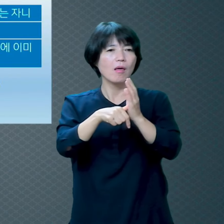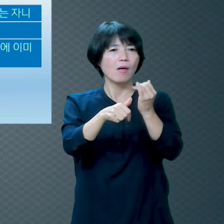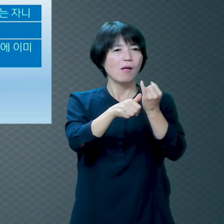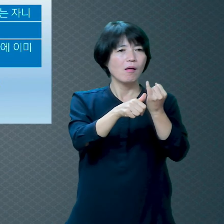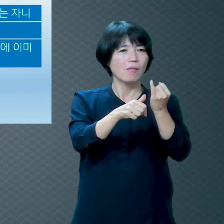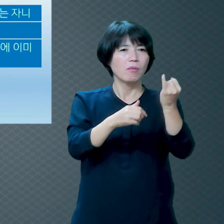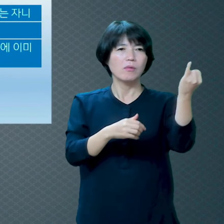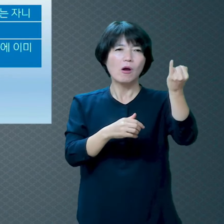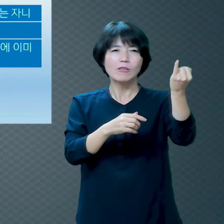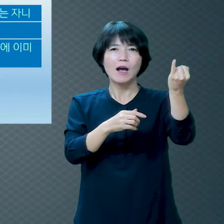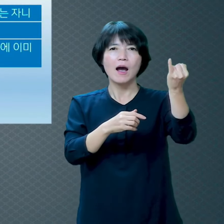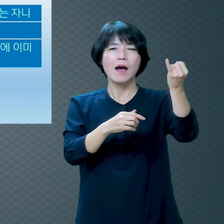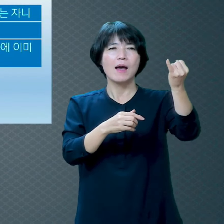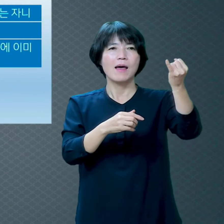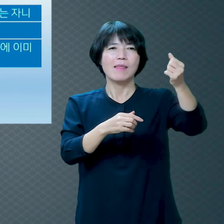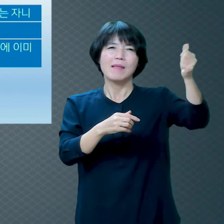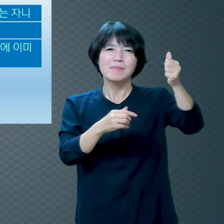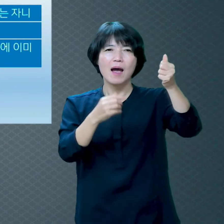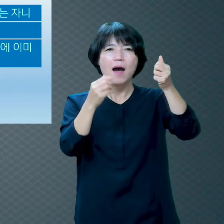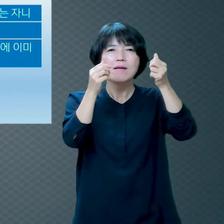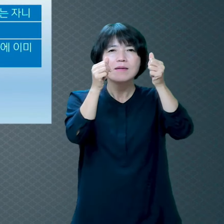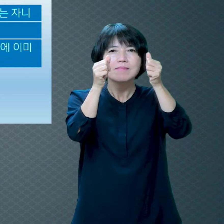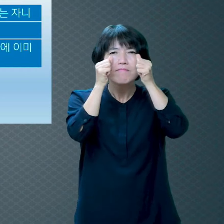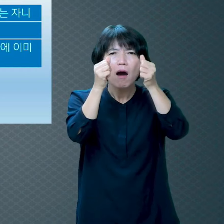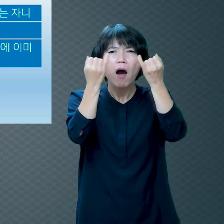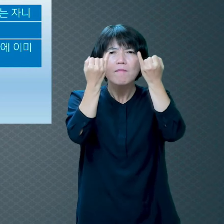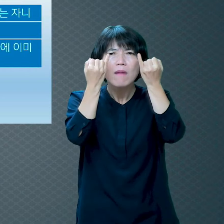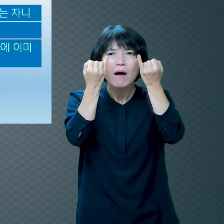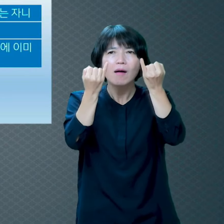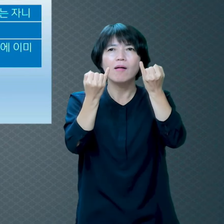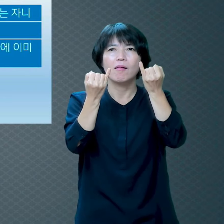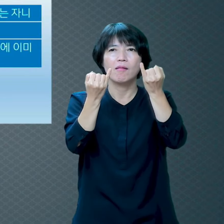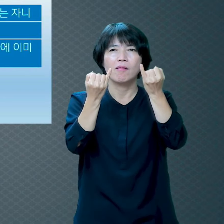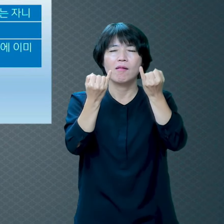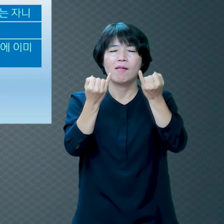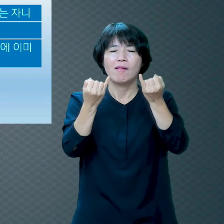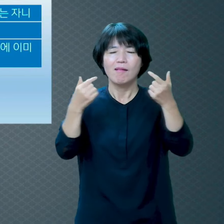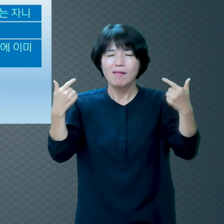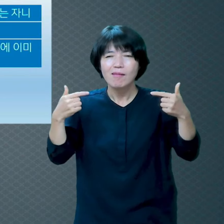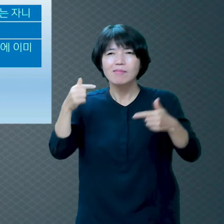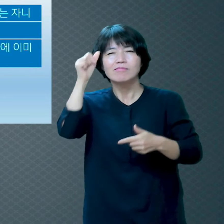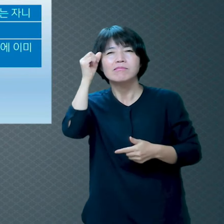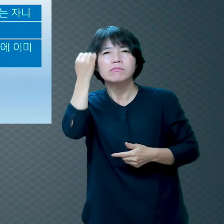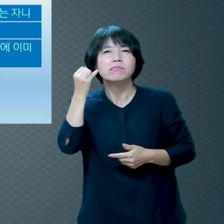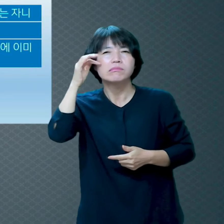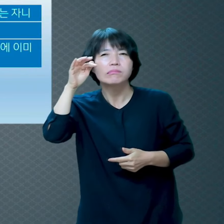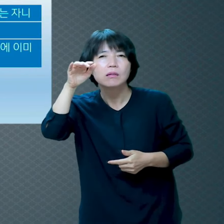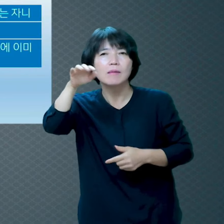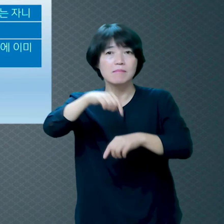세상에 마음속에 음욕을 품지 않은 사람은 한 사람도 없습니다